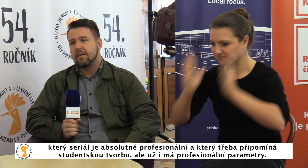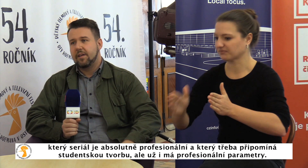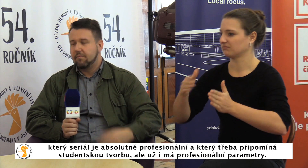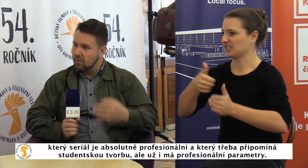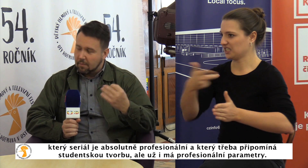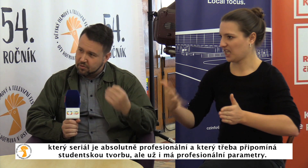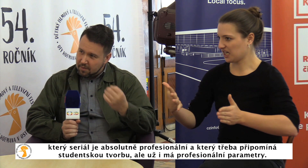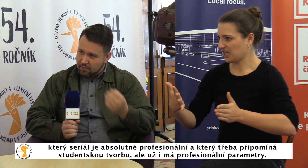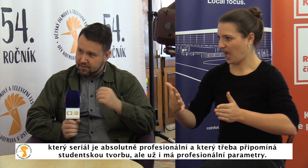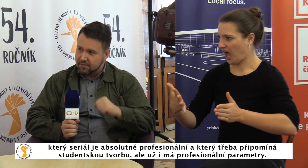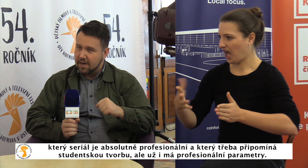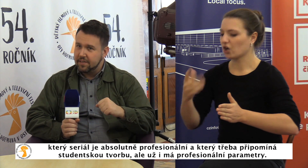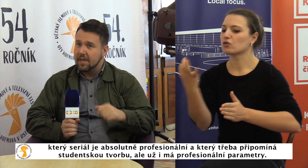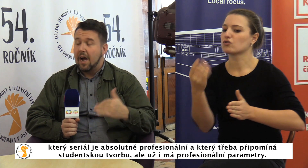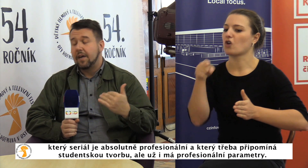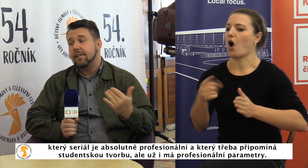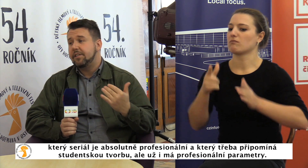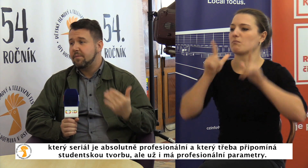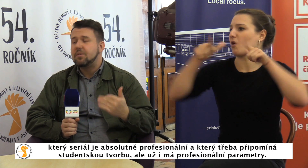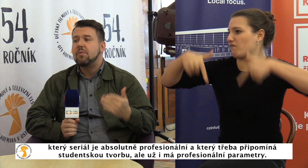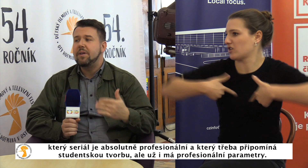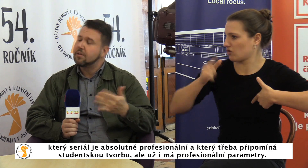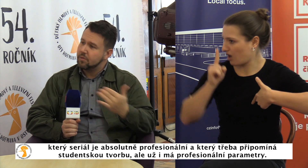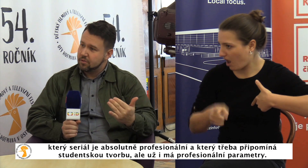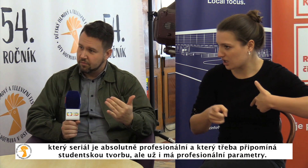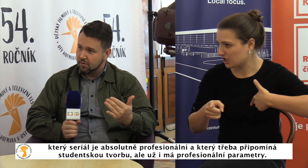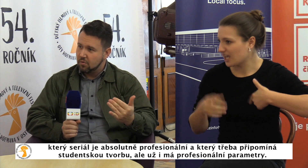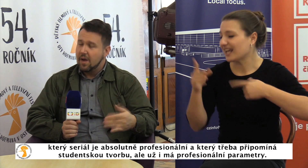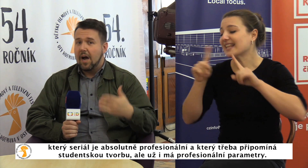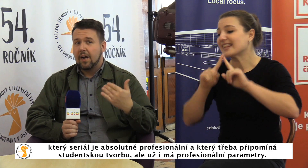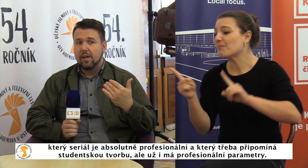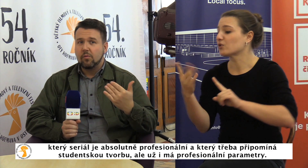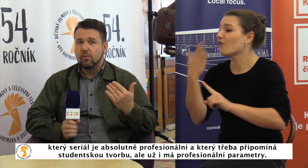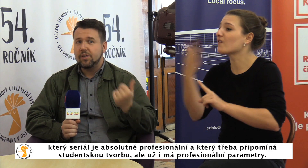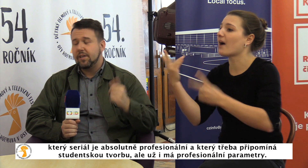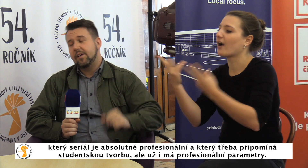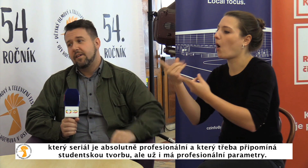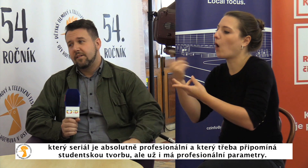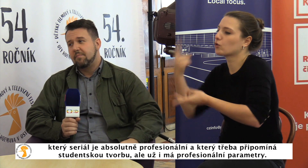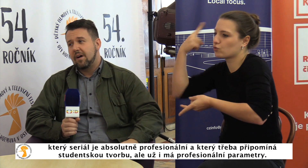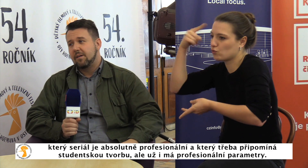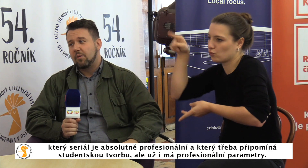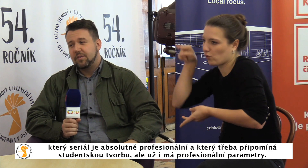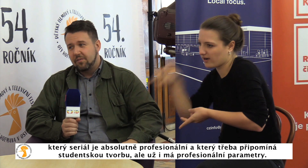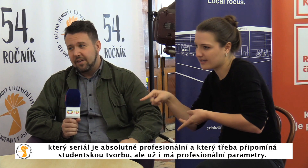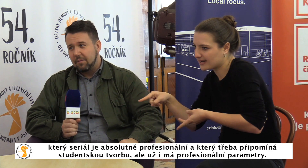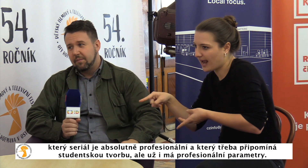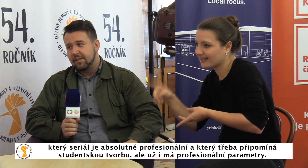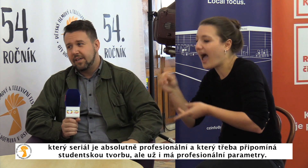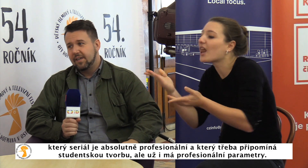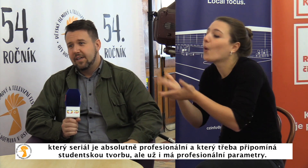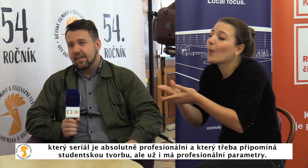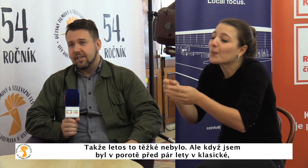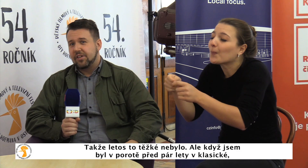seriál je absolutně profesionální a který třeba připomíná studentskou tvorbu, ale už i má profesionální